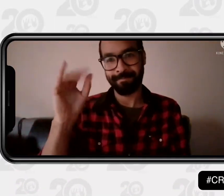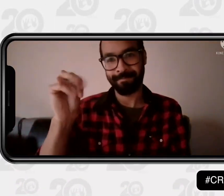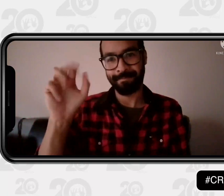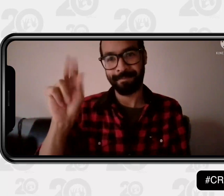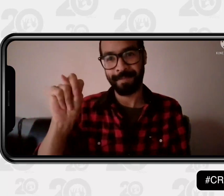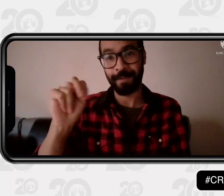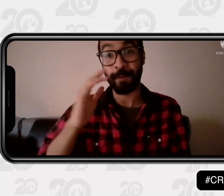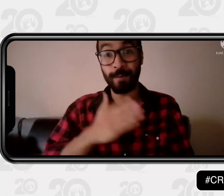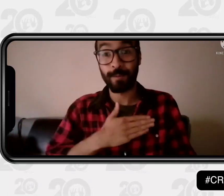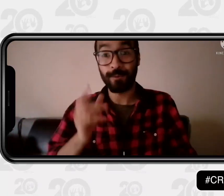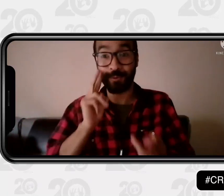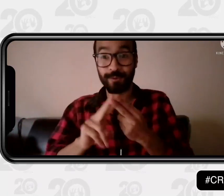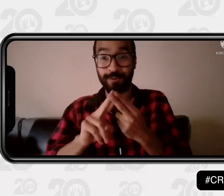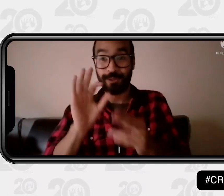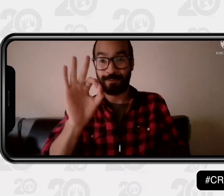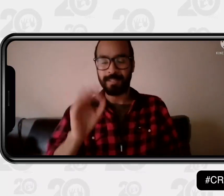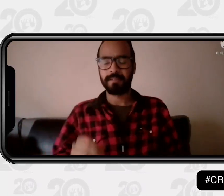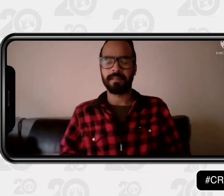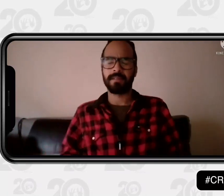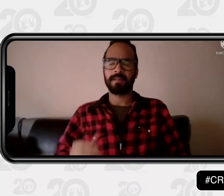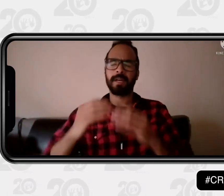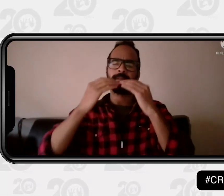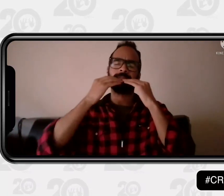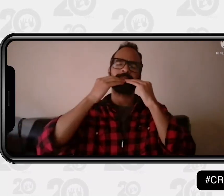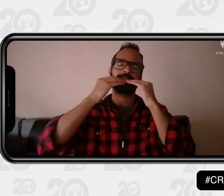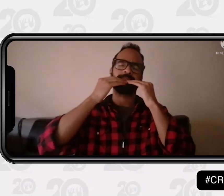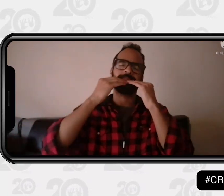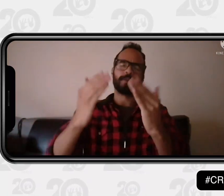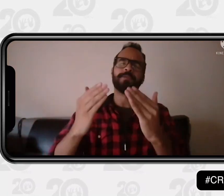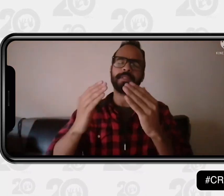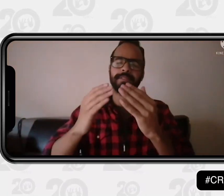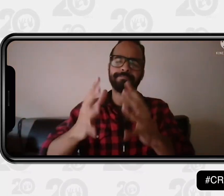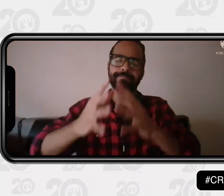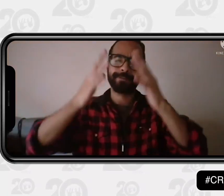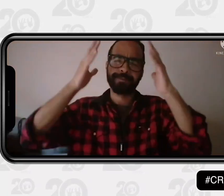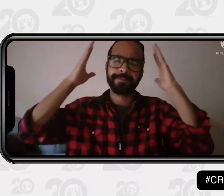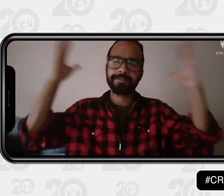Esta es mi seña, mi nombre es Eymar. Un gusto en conocerlos.